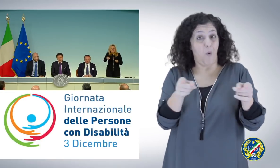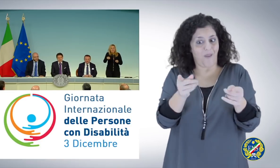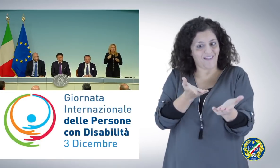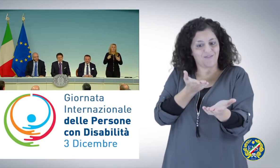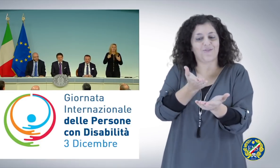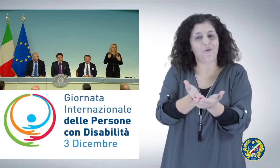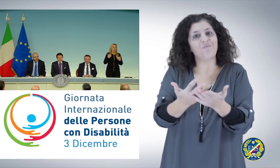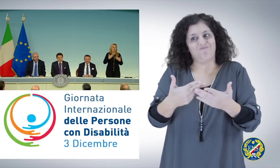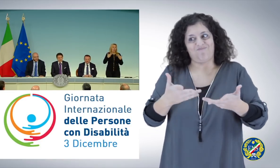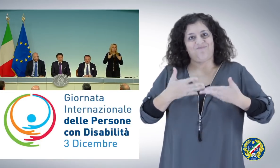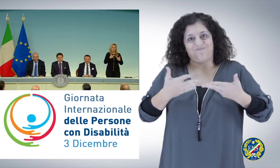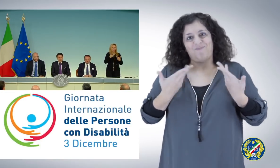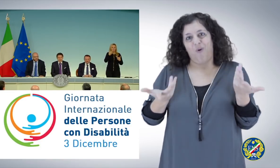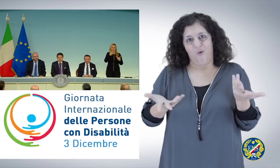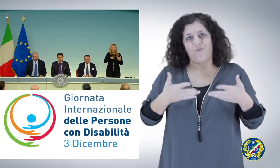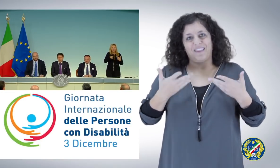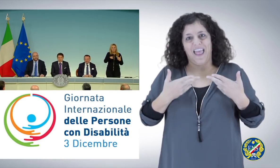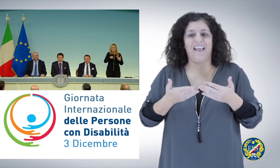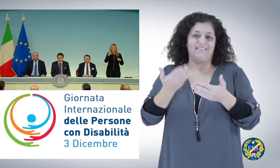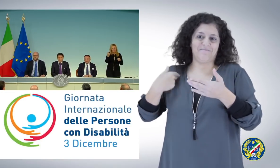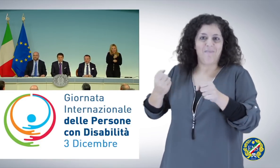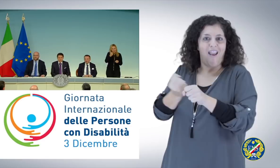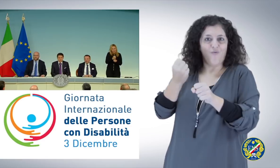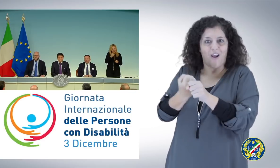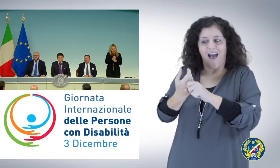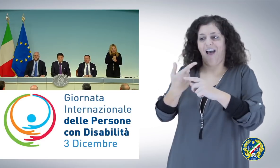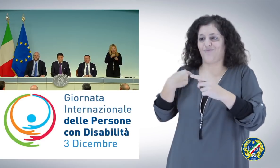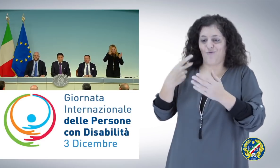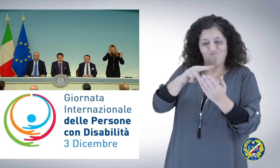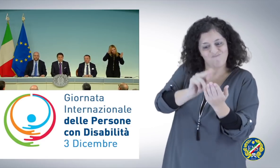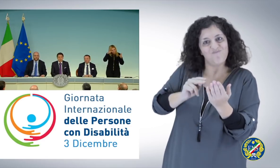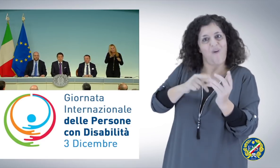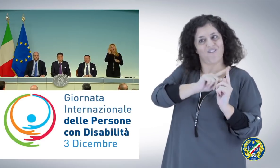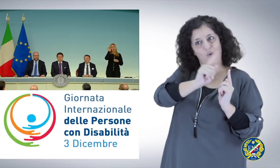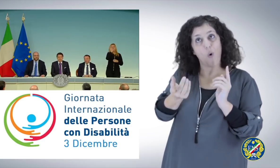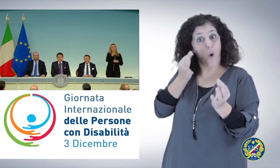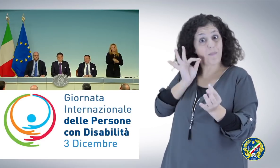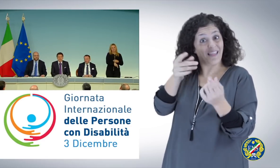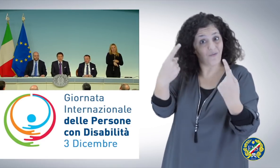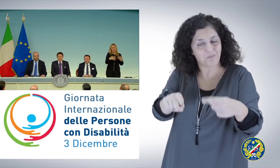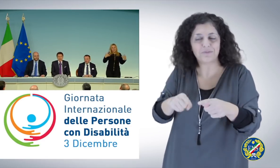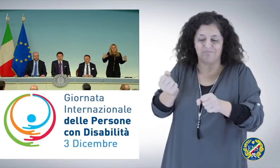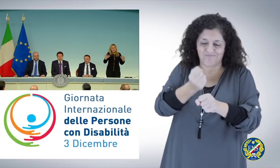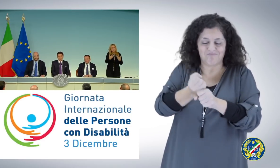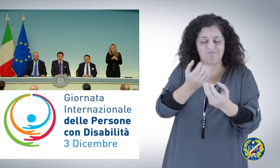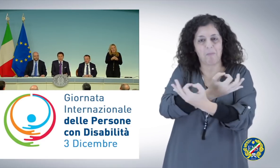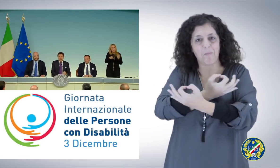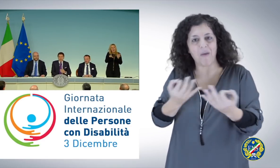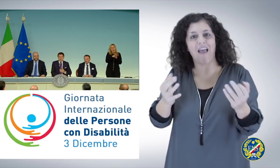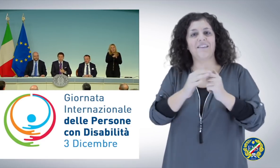di avere lavorato a questo obiettivo. Quindi insieme alla legge di delega che